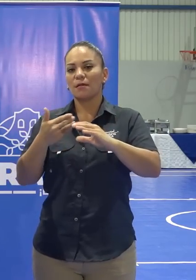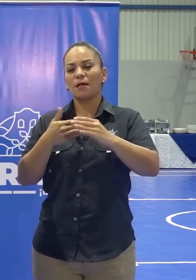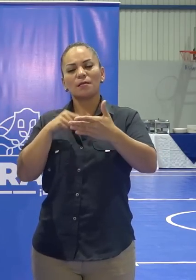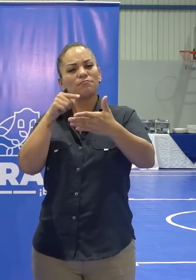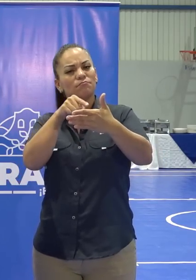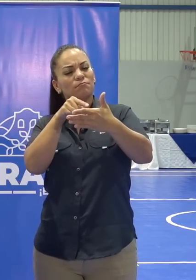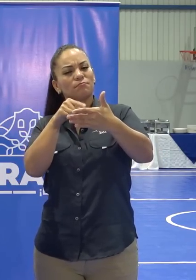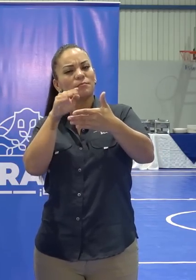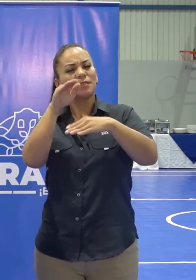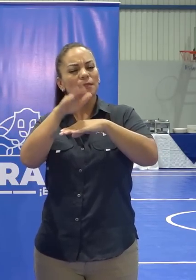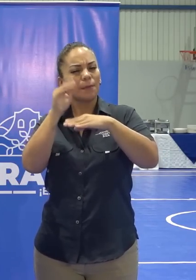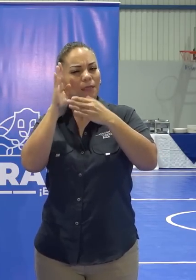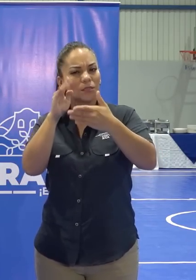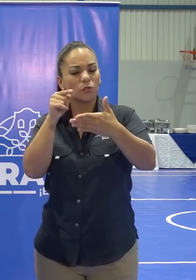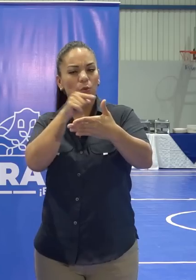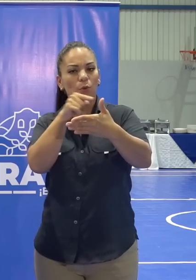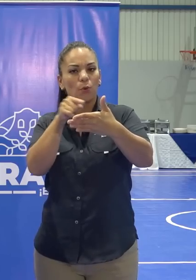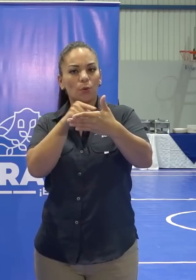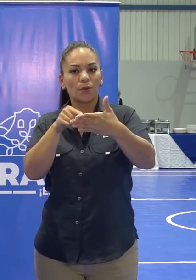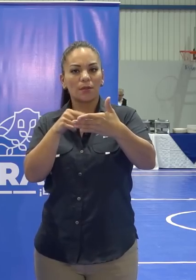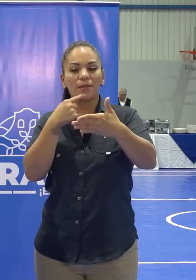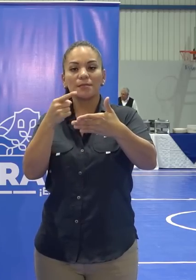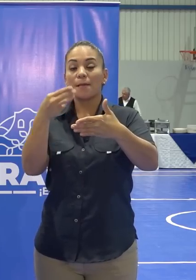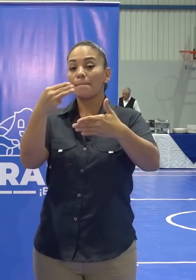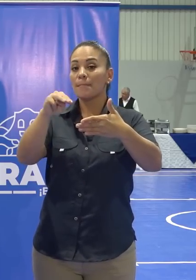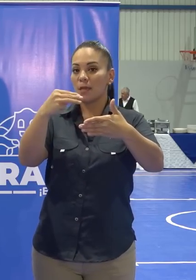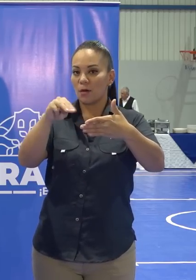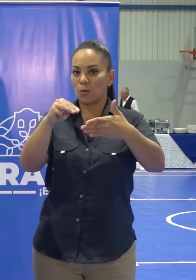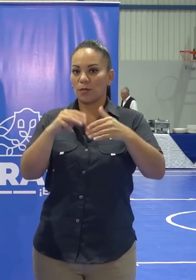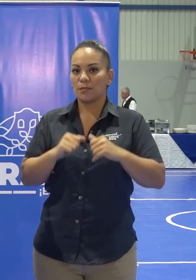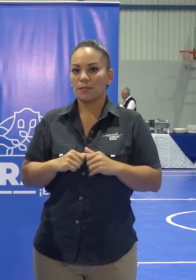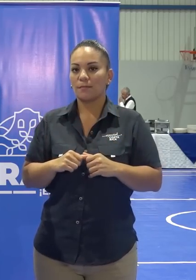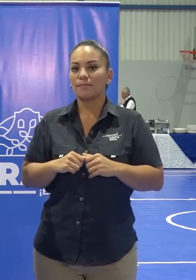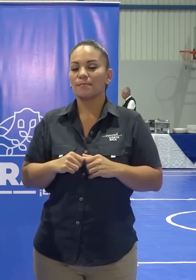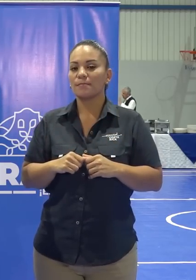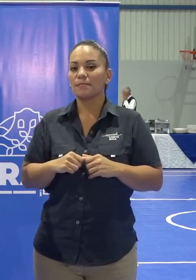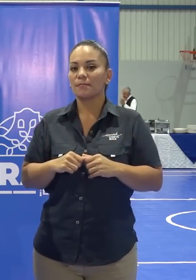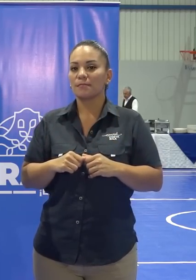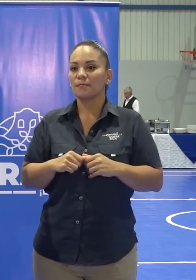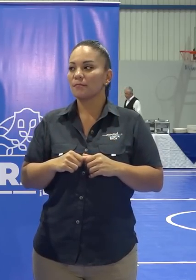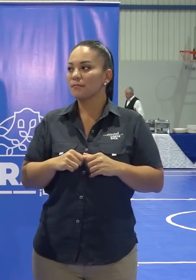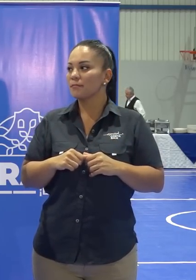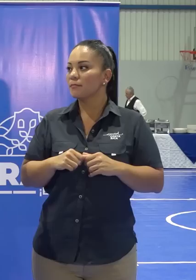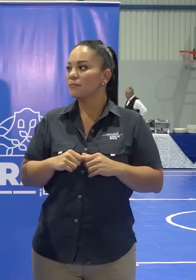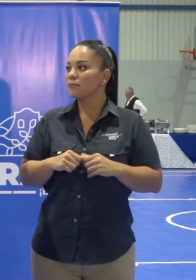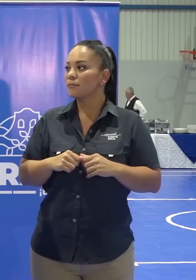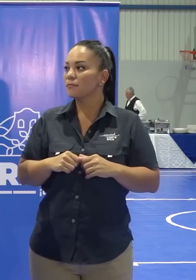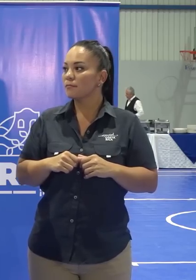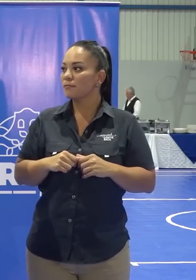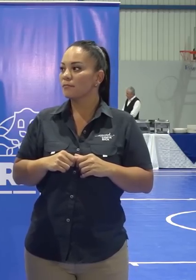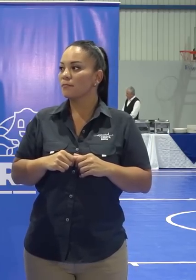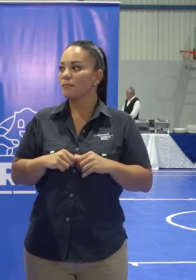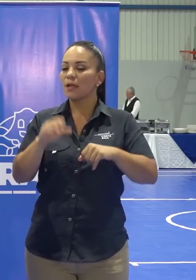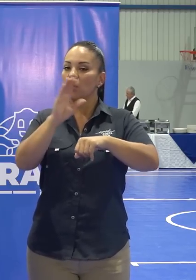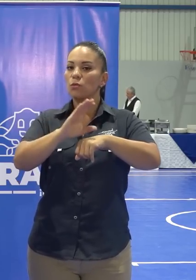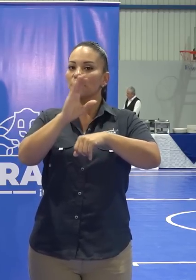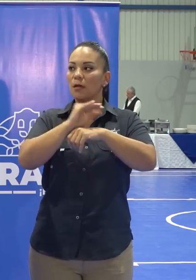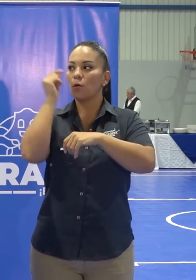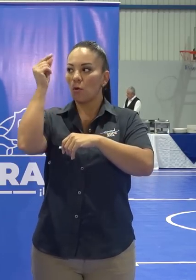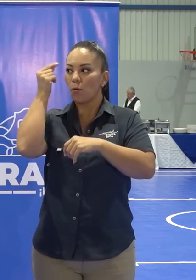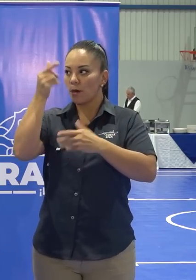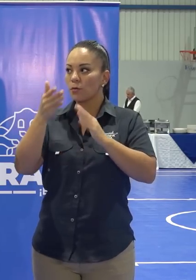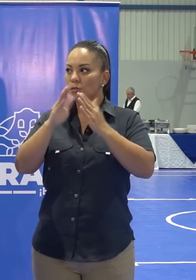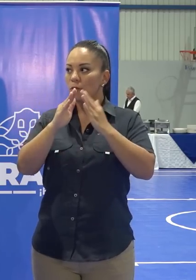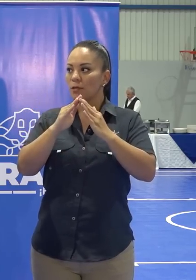poderosamente la atención revisar que el día miércoles, cuando se acostumbra normalmente, el Consejo de Gobierno, acá en la ciudad de